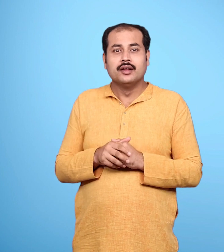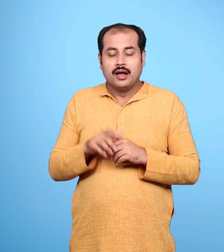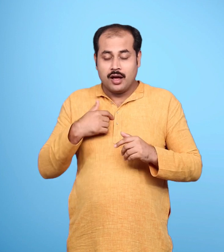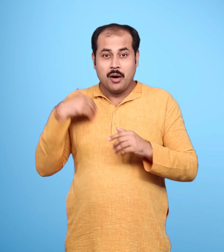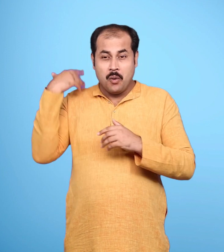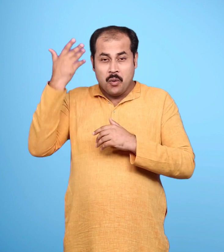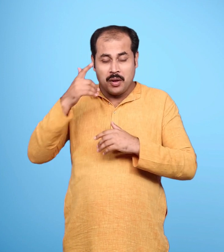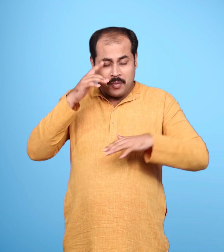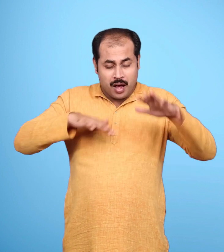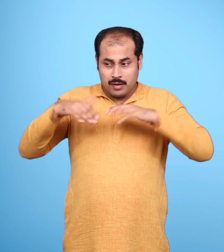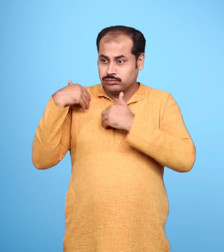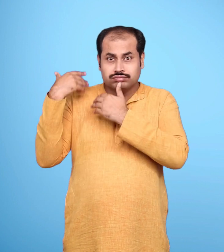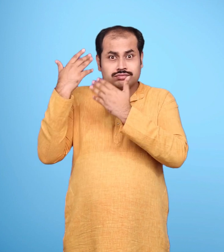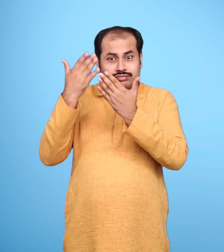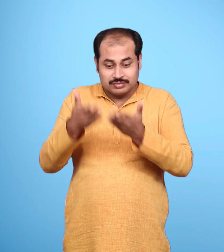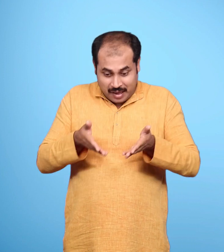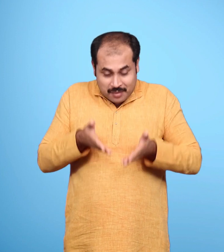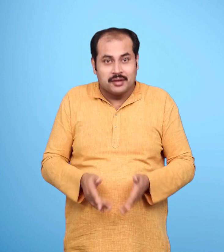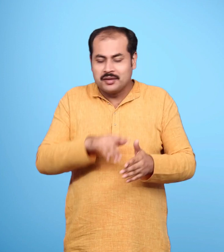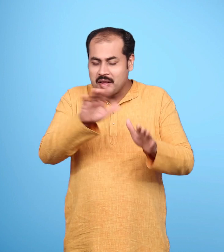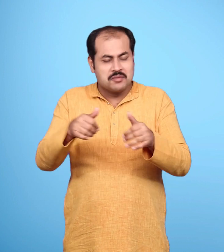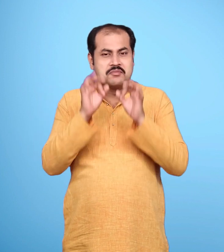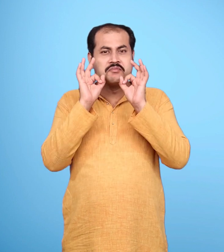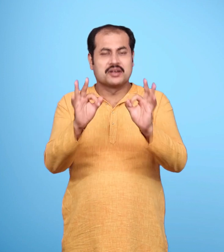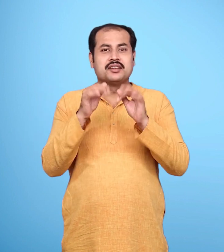अब तक सब कुछ वैसा ही हुआ जैसा उसने सोचा था